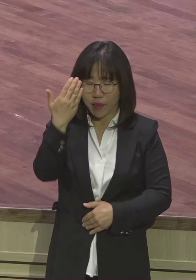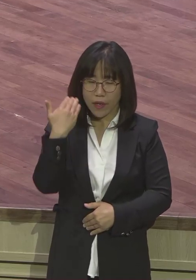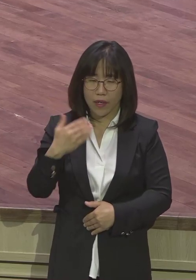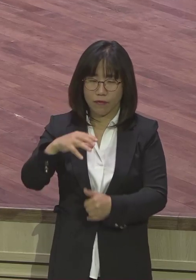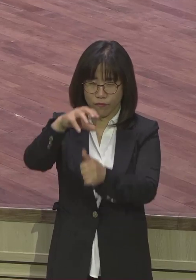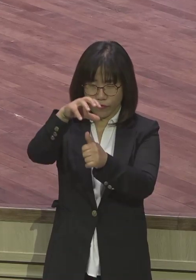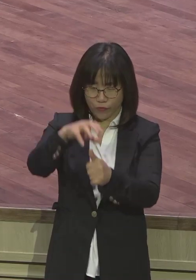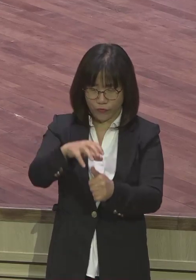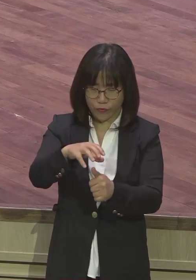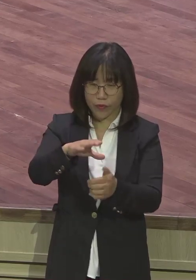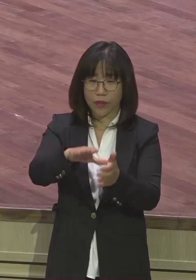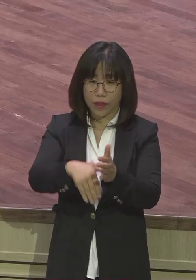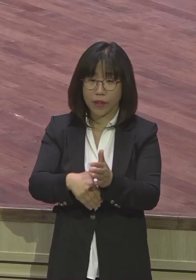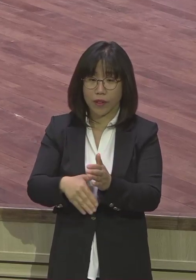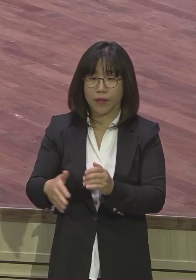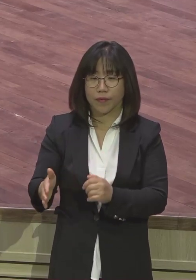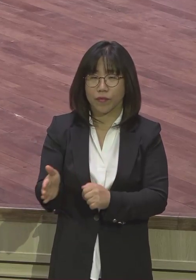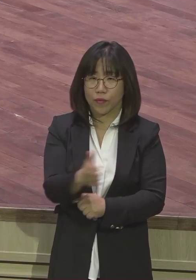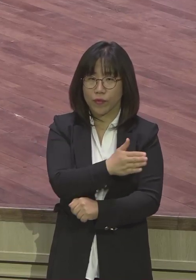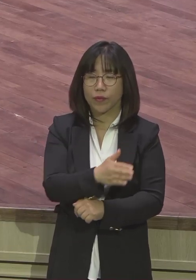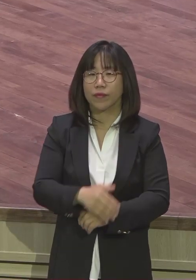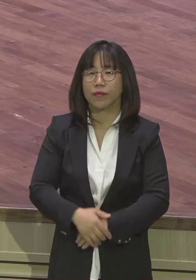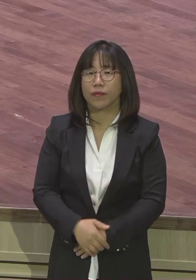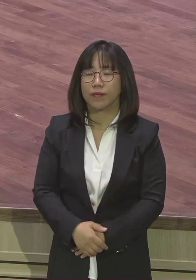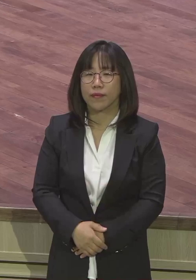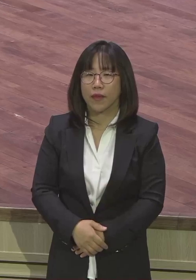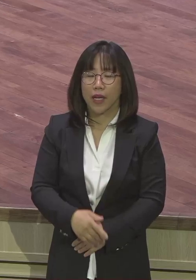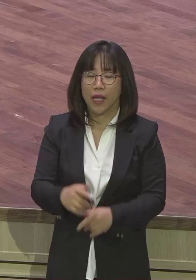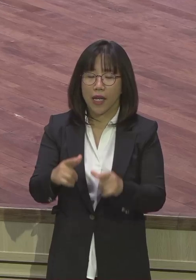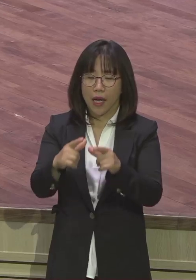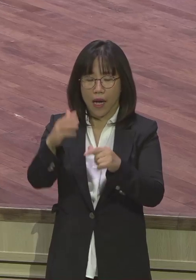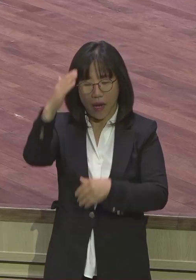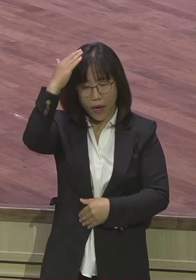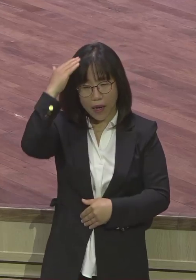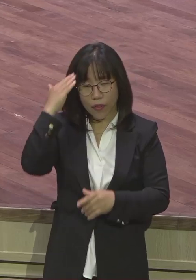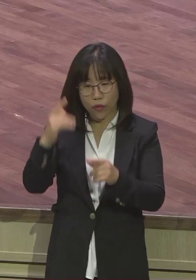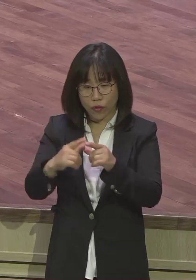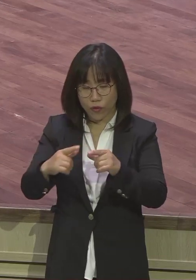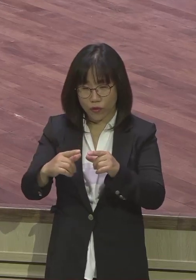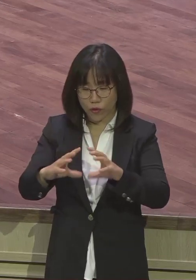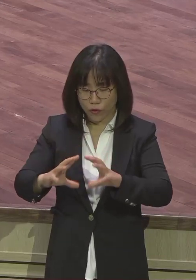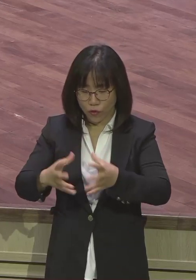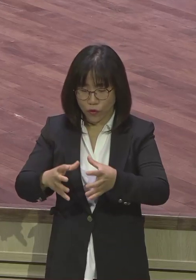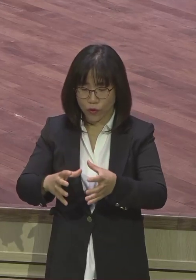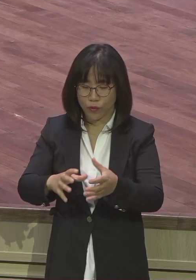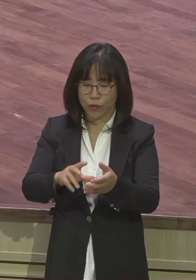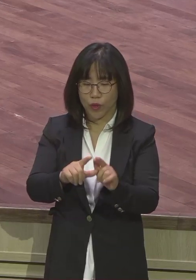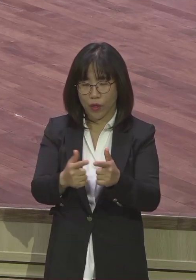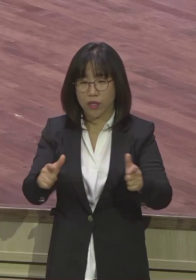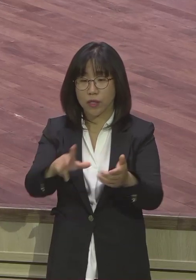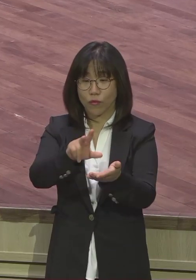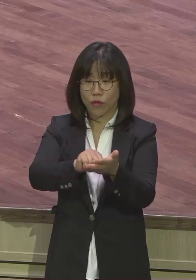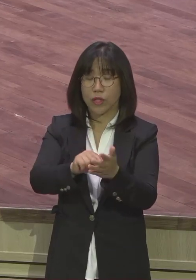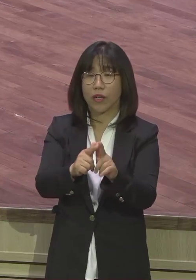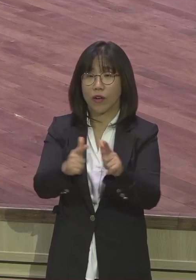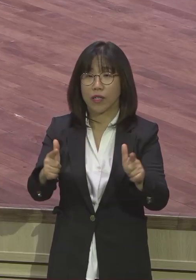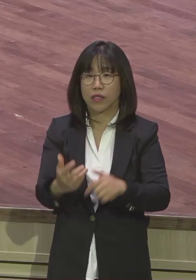하라고 하는 이런 우리나라 대부분의 판결 때문에 극단적 조치를